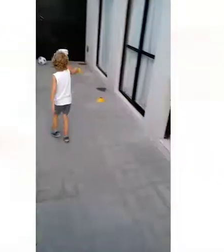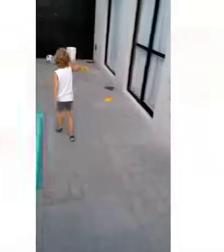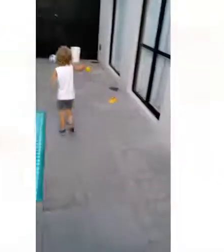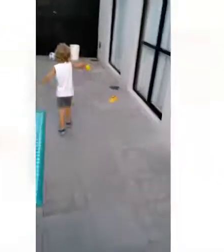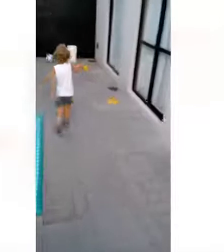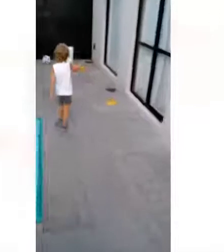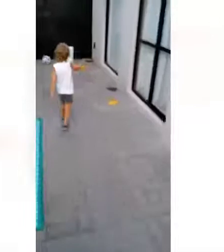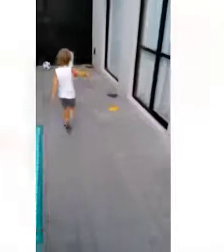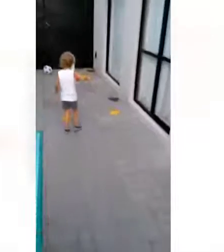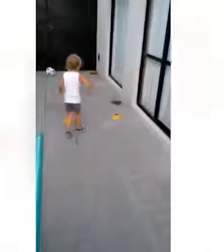La dejo en el piso.